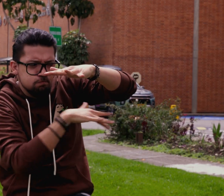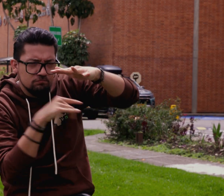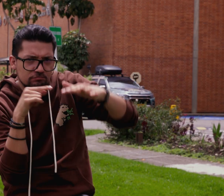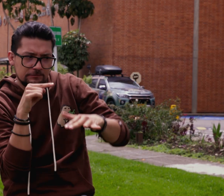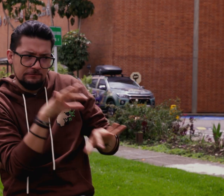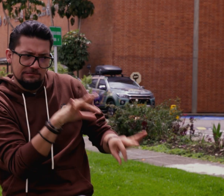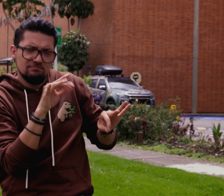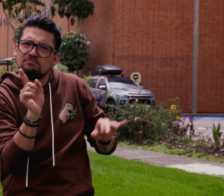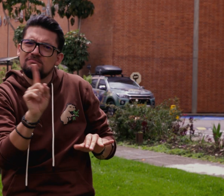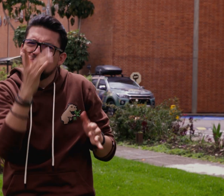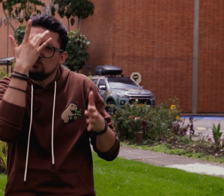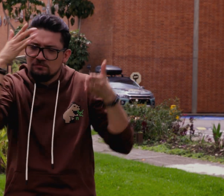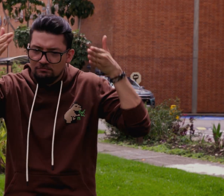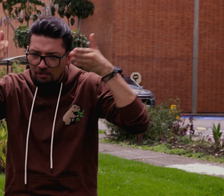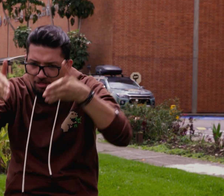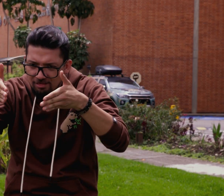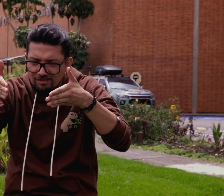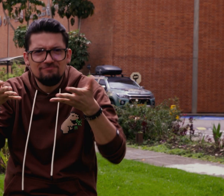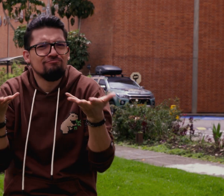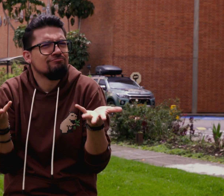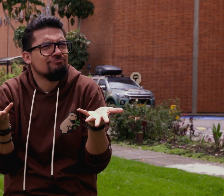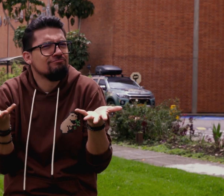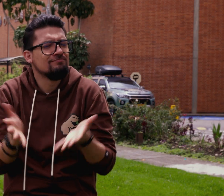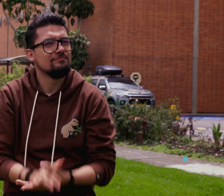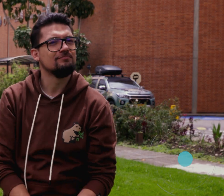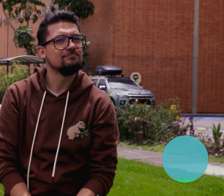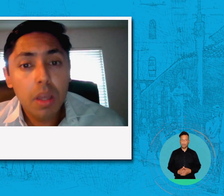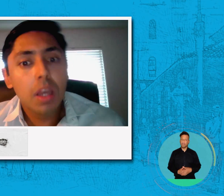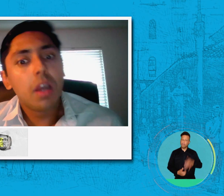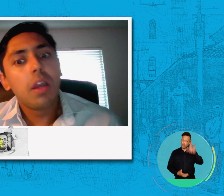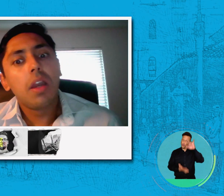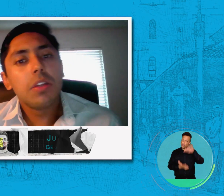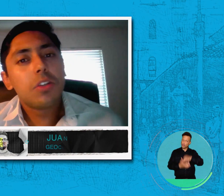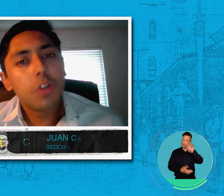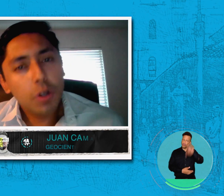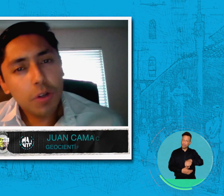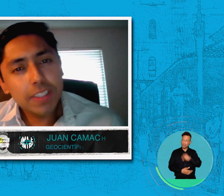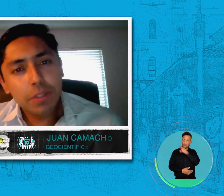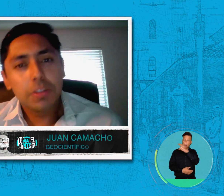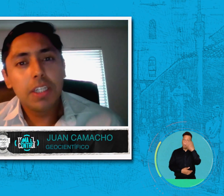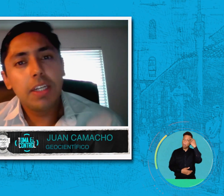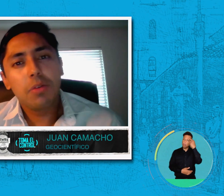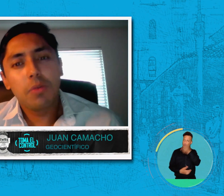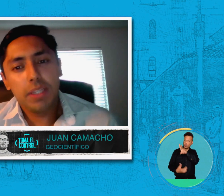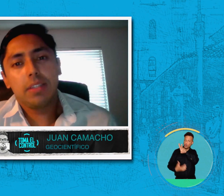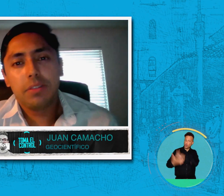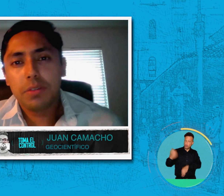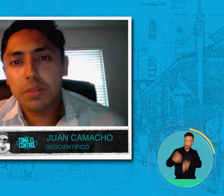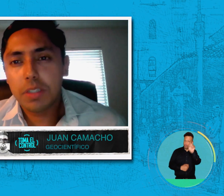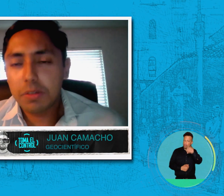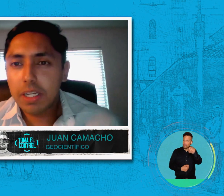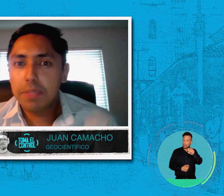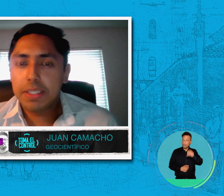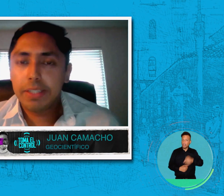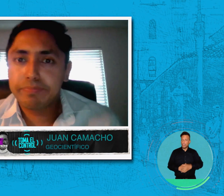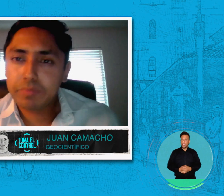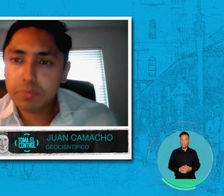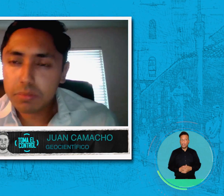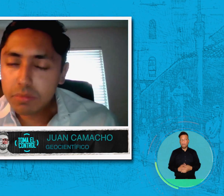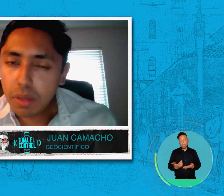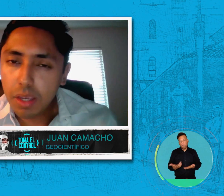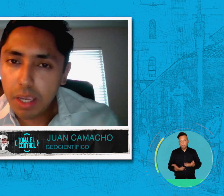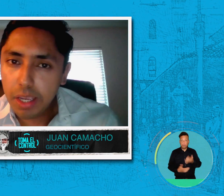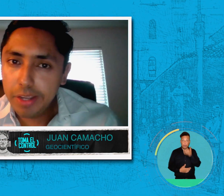subterráneas? ¿Por qué se enfocan simplemente en aguas superficiales? Yo creo que sí lo tienen en cuenta. Yo creo que realmente